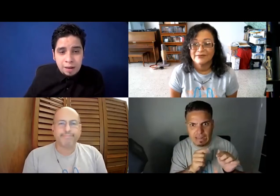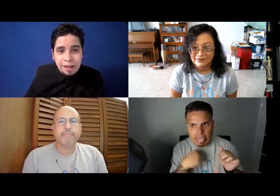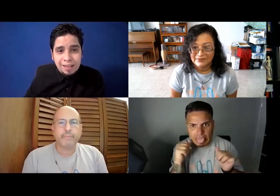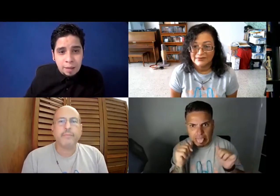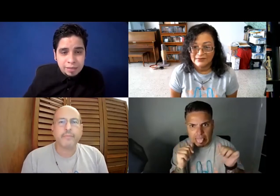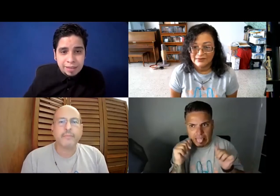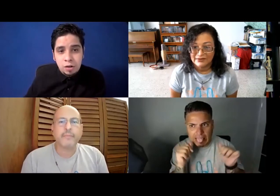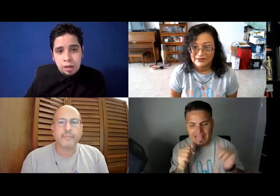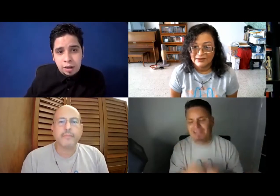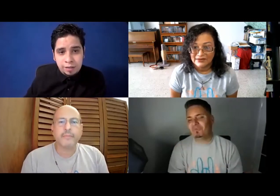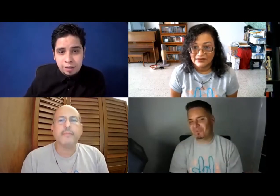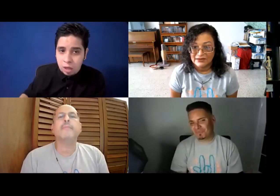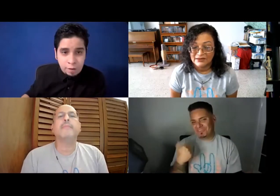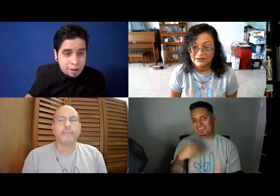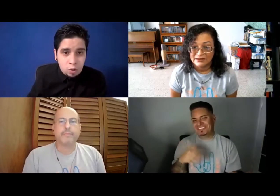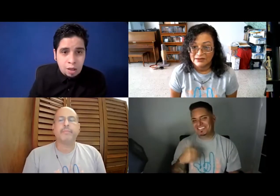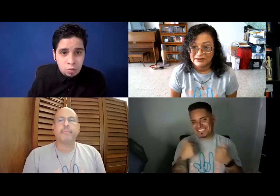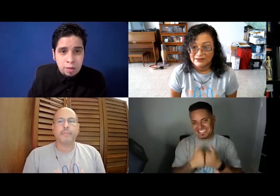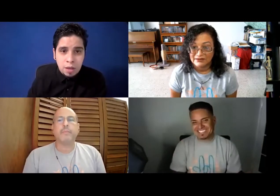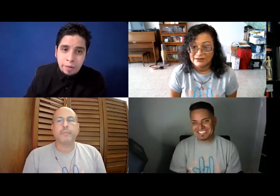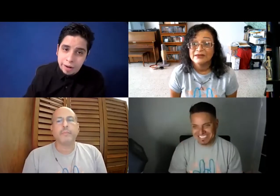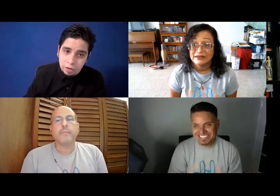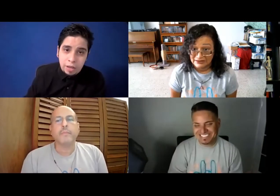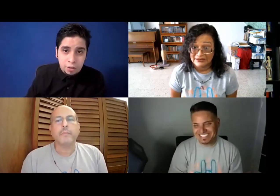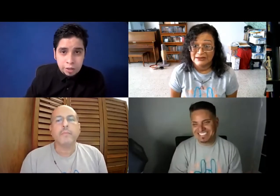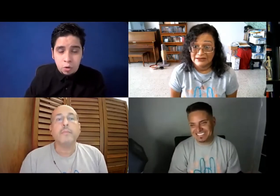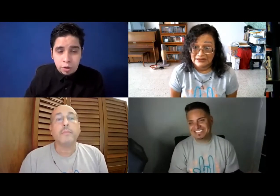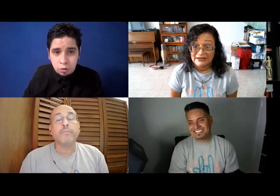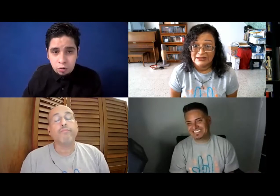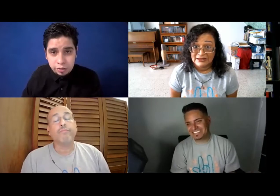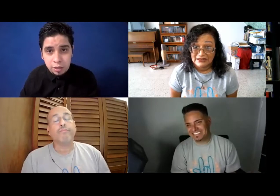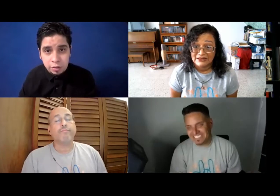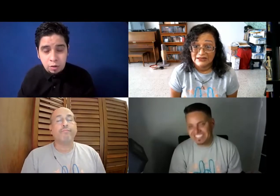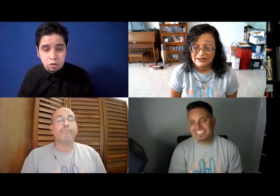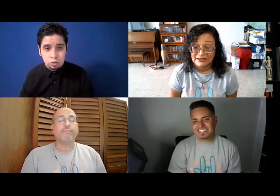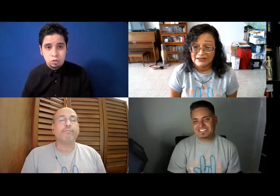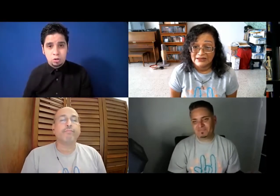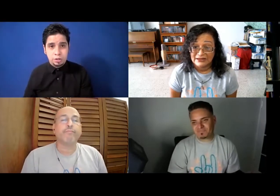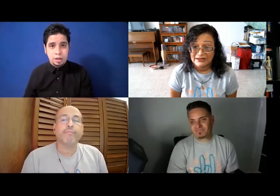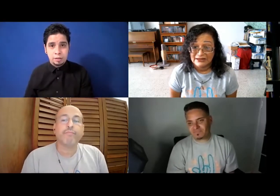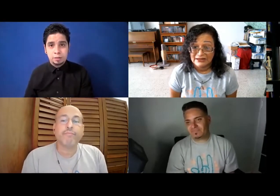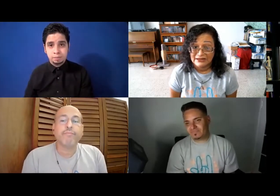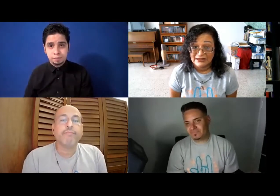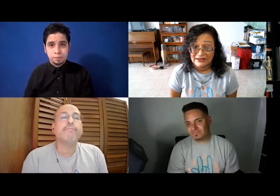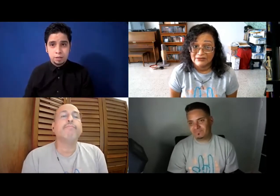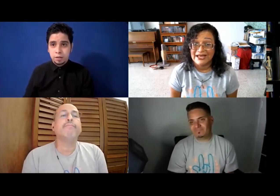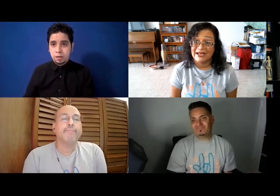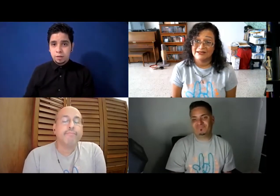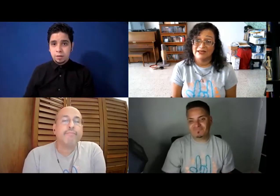exactamente qué es lo que quiere decir, todavía me quedo por la duda, pues ese es el reto que está ocurriendo constantemente con nosotros los sordos diariamente. O sea, es que sí,